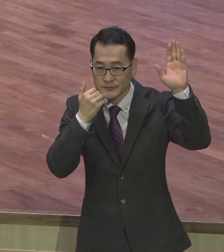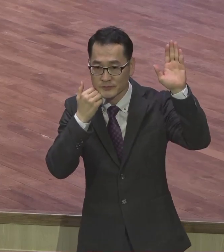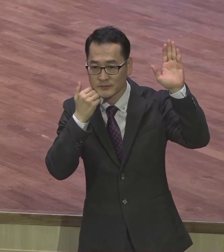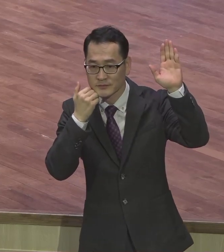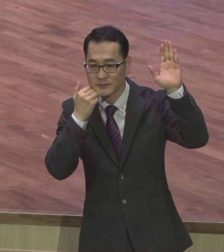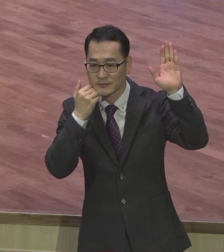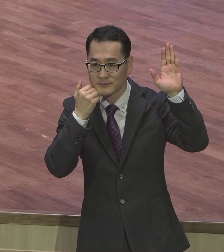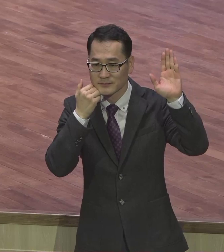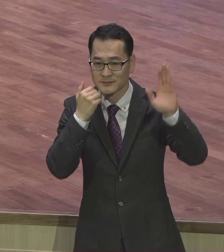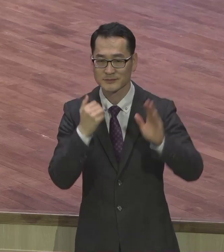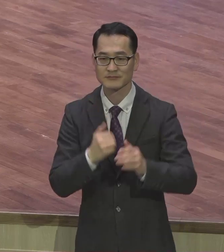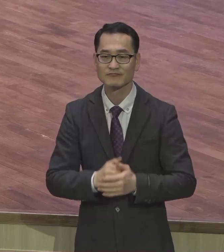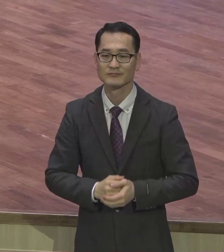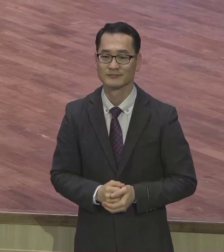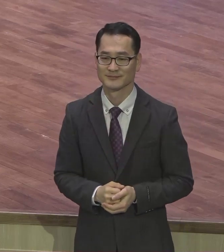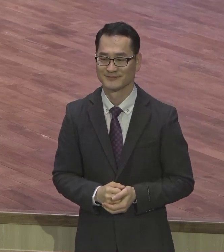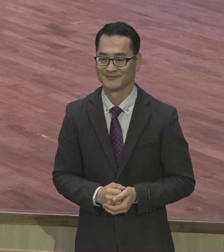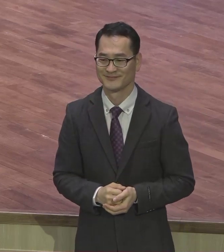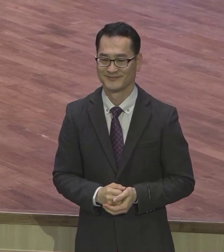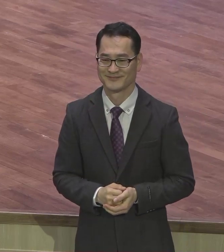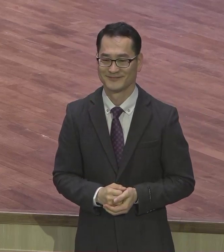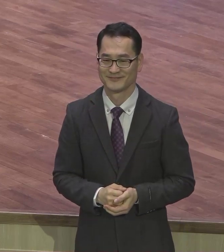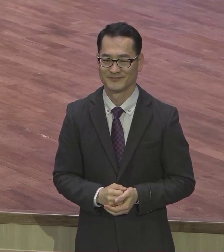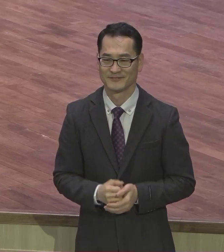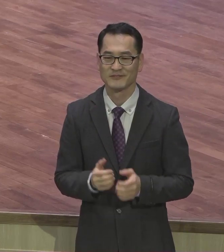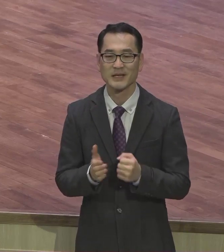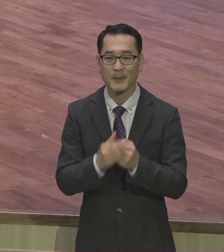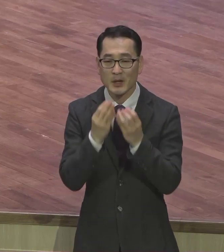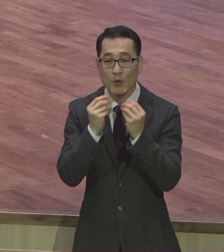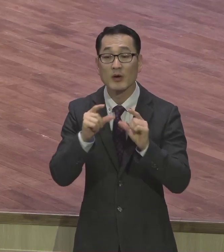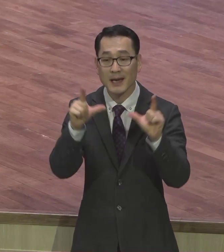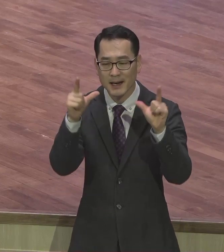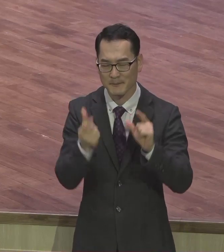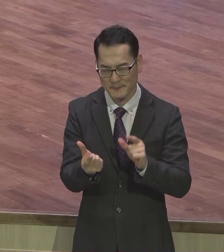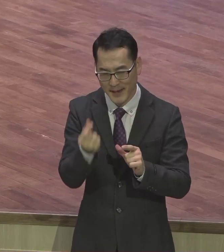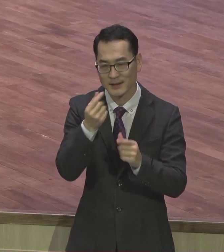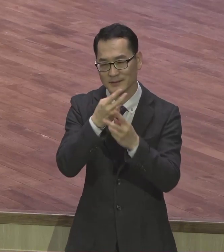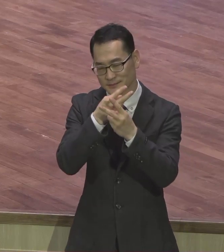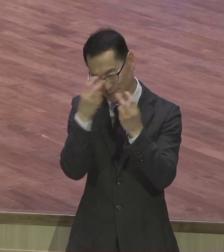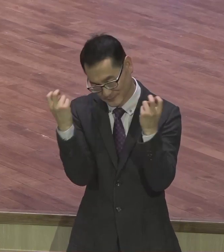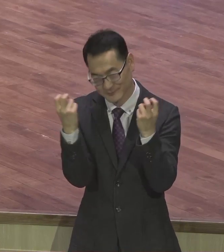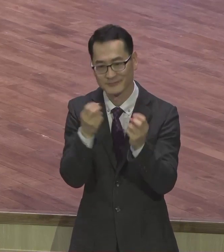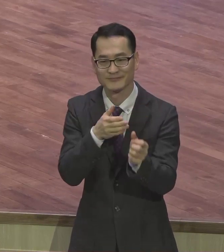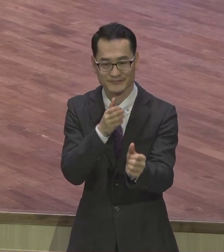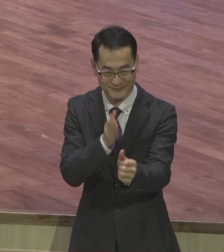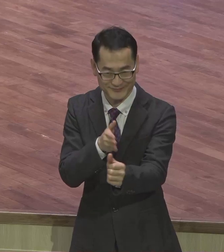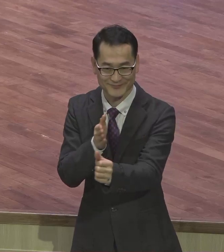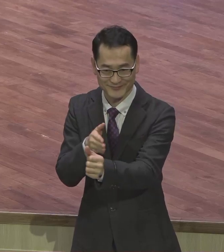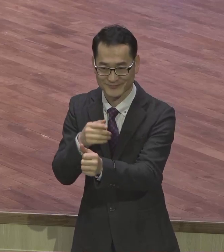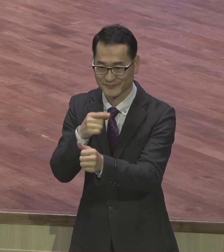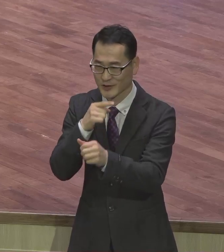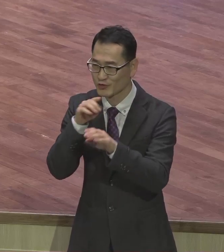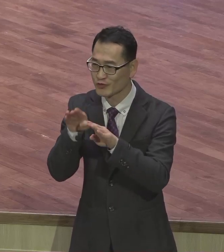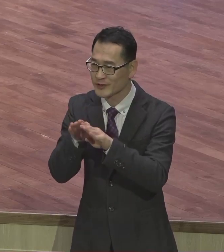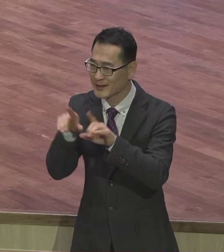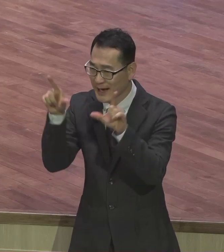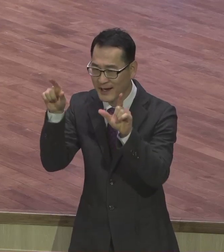그래서 토요일 날은요. 일찍 자야 돼요. 토요일에 일주일 준비를 위해서 주일에 주말 드라마 이런 거 보면 안 돼요.